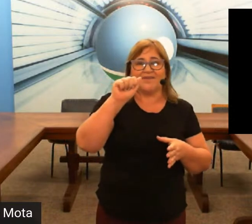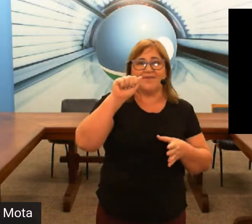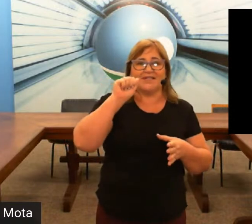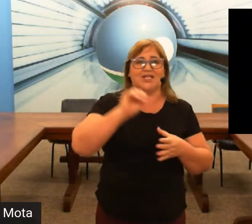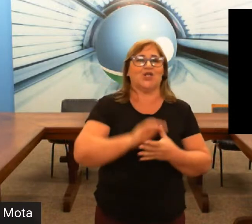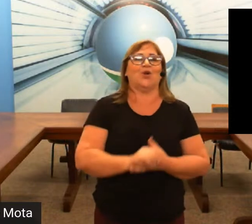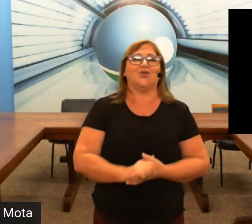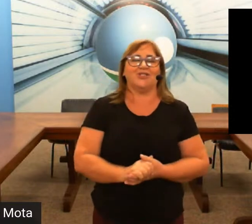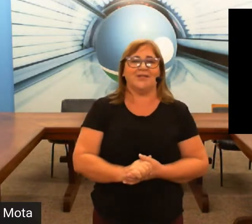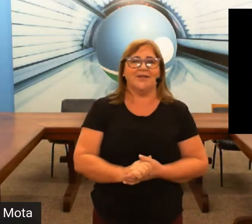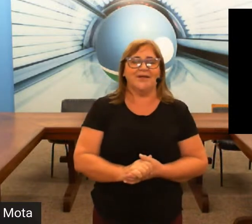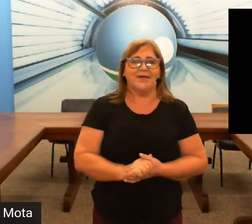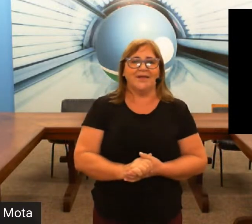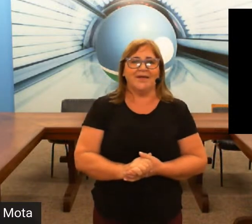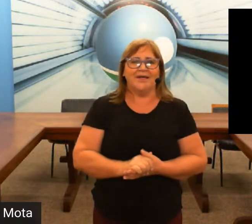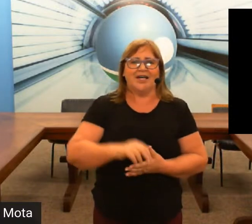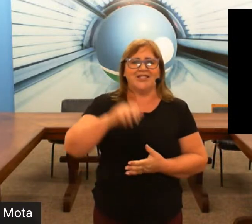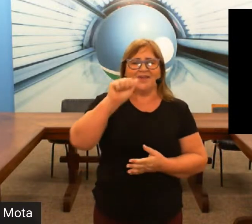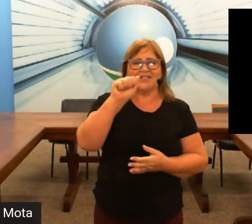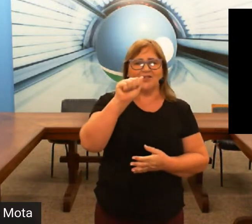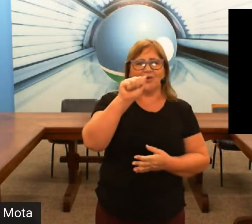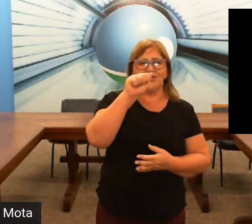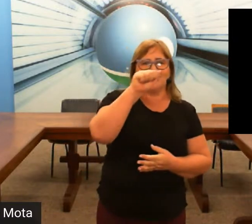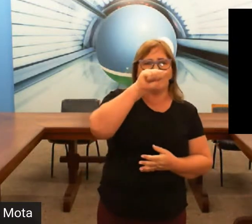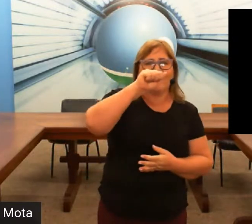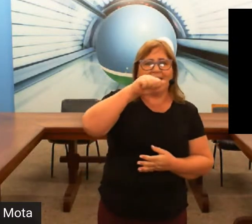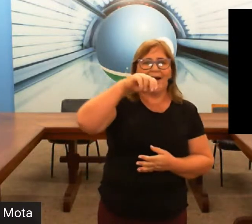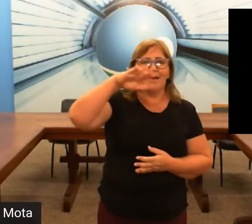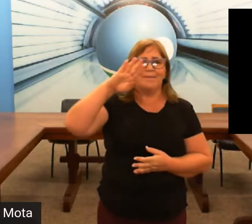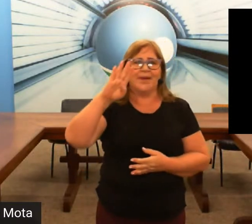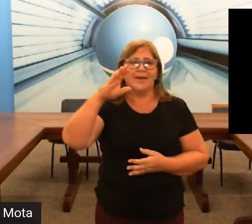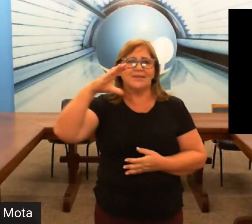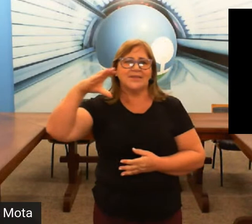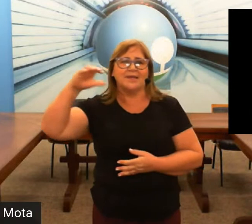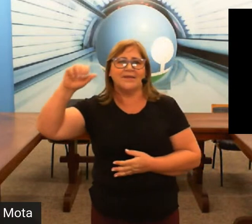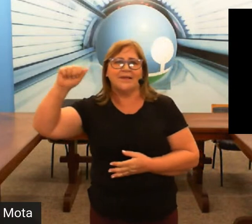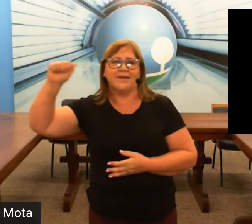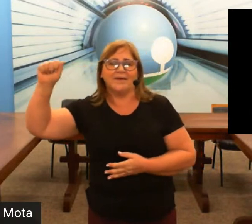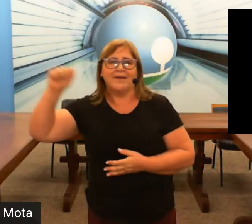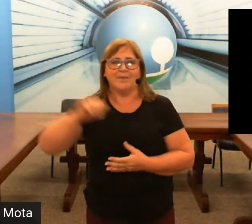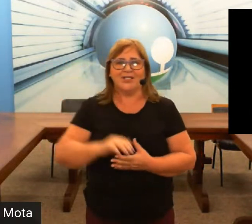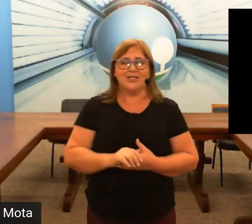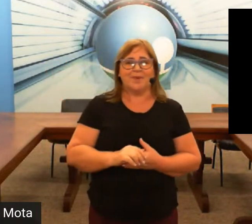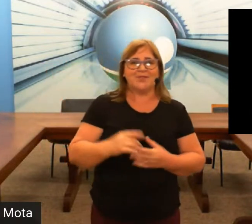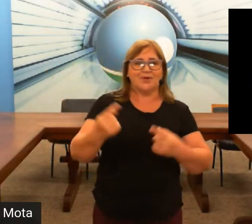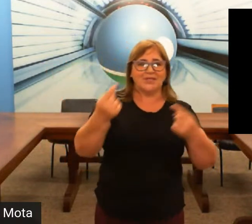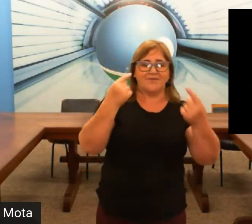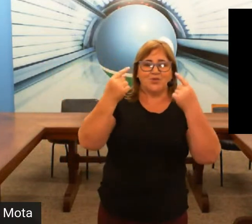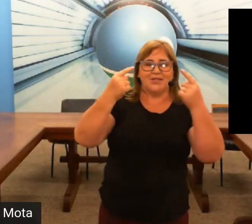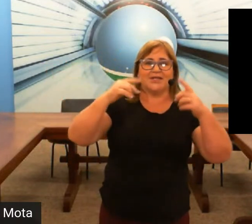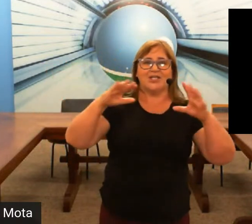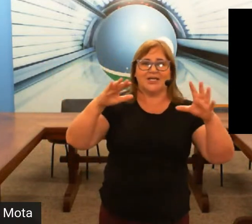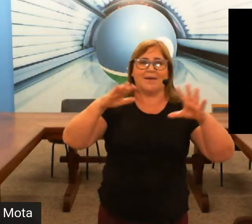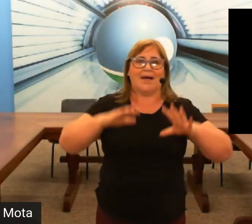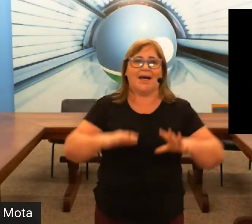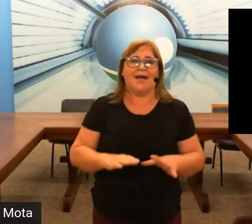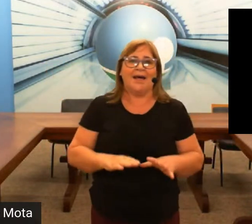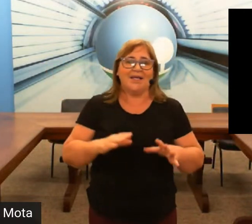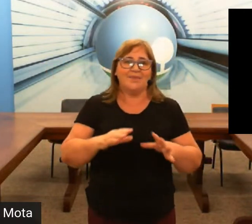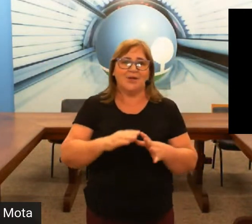você vai fazer da teologia a gente faz da teologia A B C D imagina para a pessoa que está visualizando já que a Libras